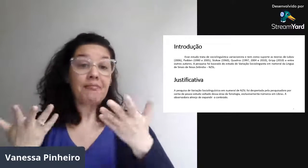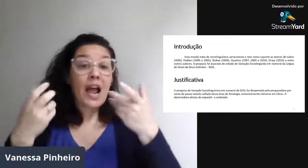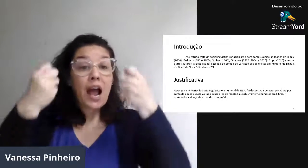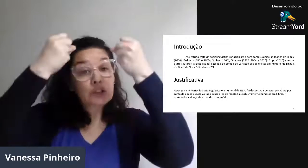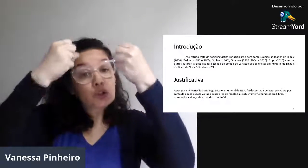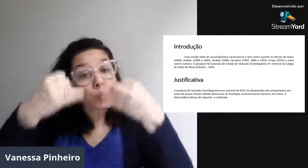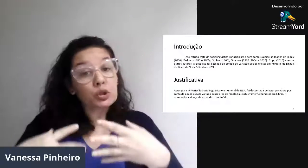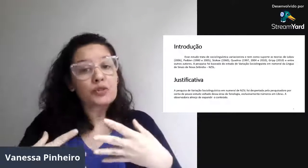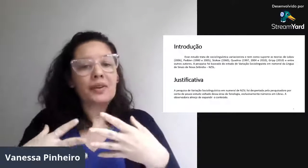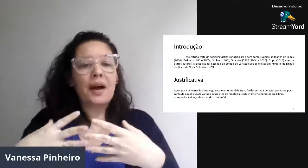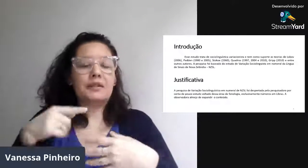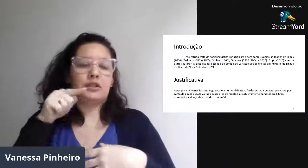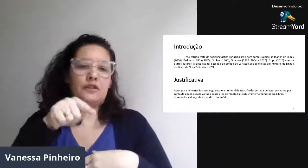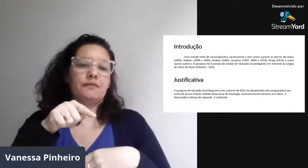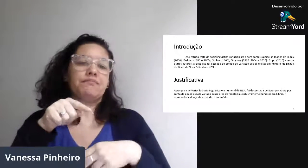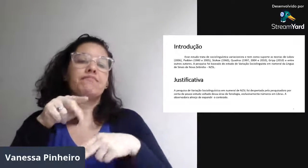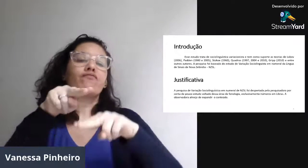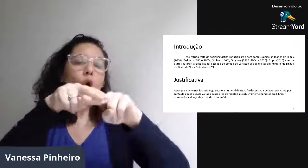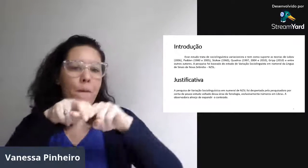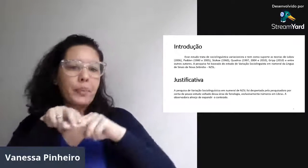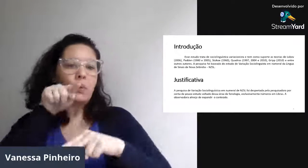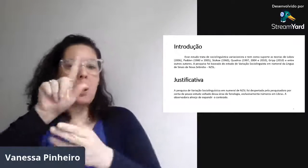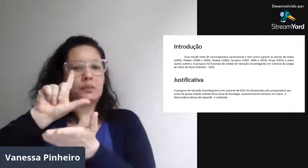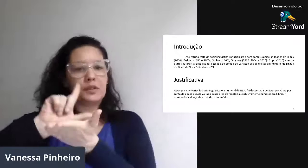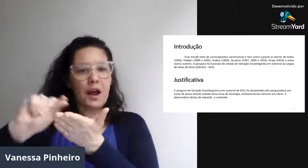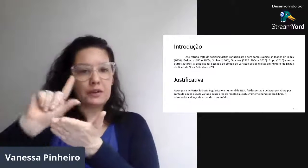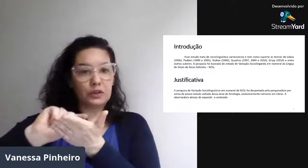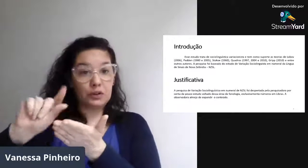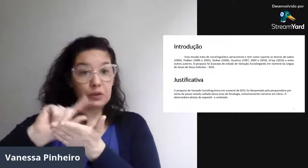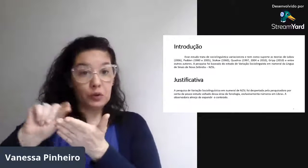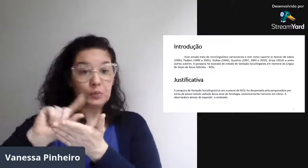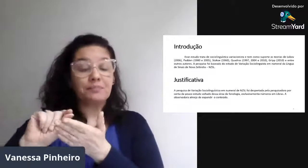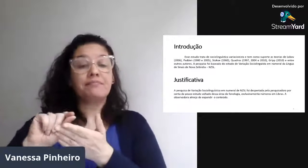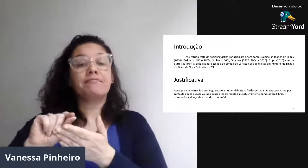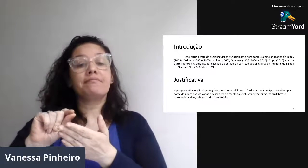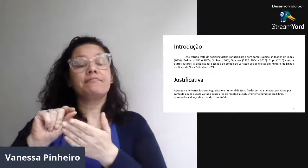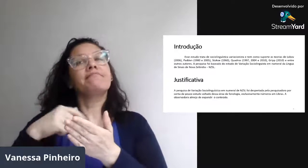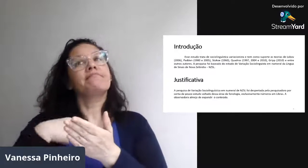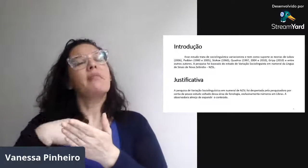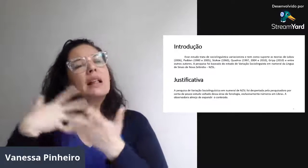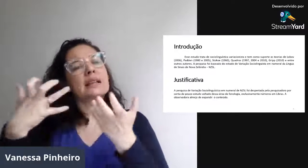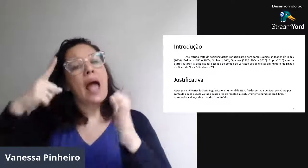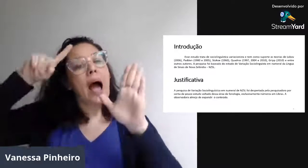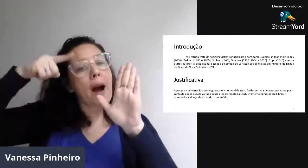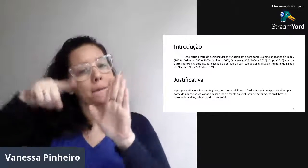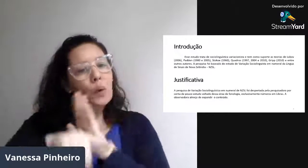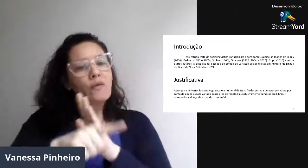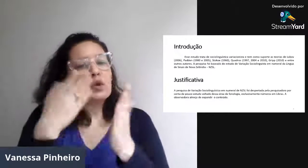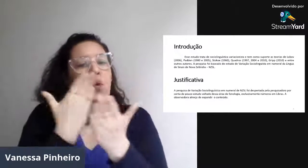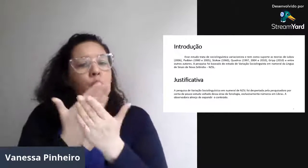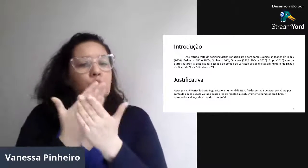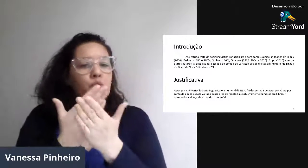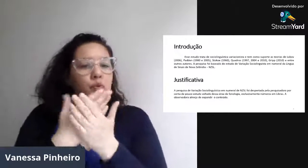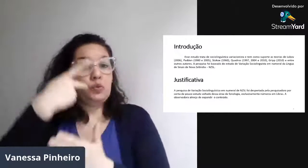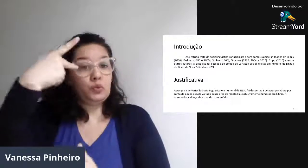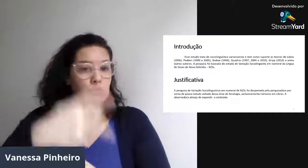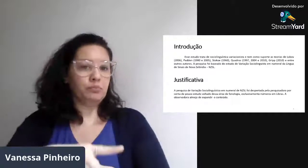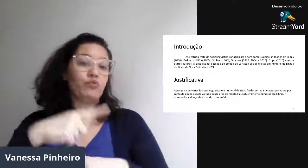aqui no Brasil. Então, a justificativa, devido a esse artigo, eu quis me aprofundar